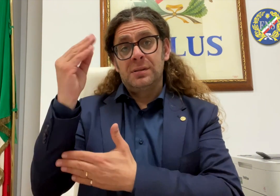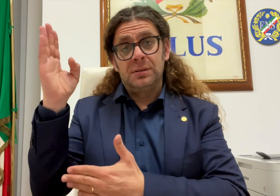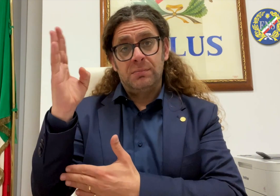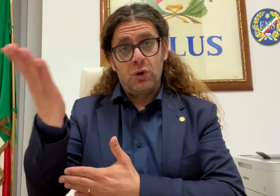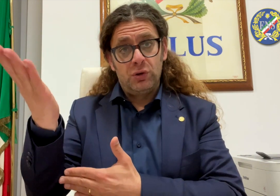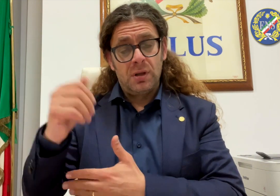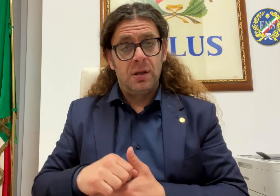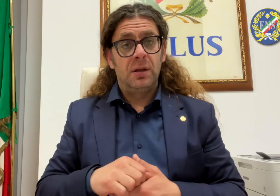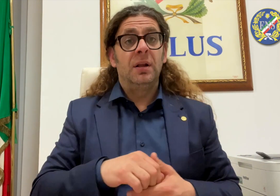numerose.